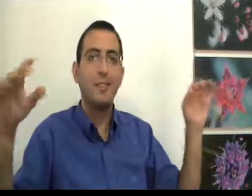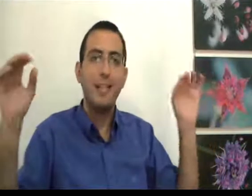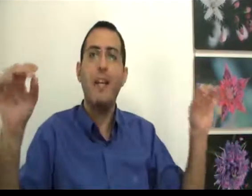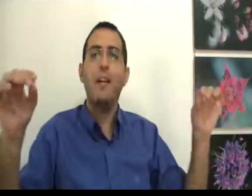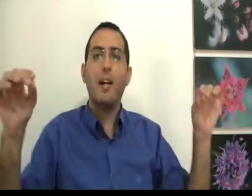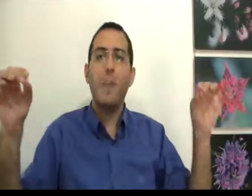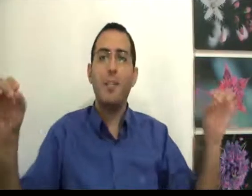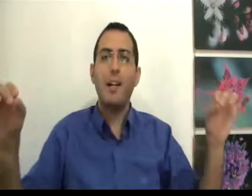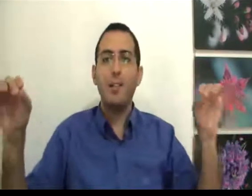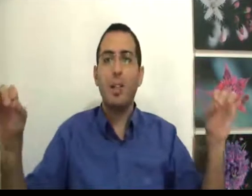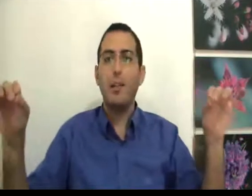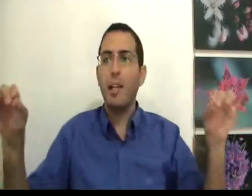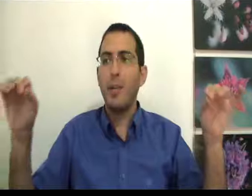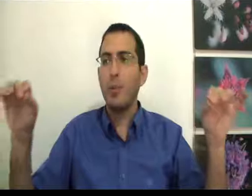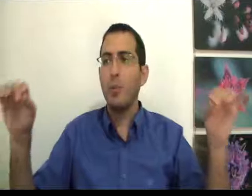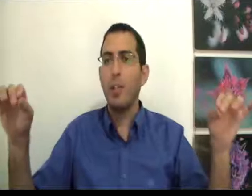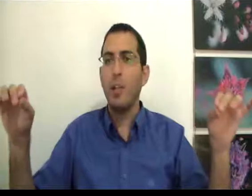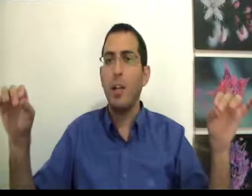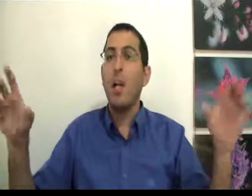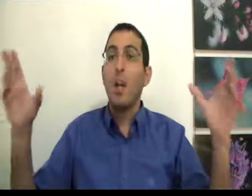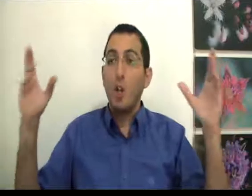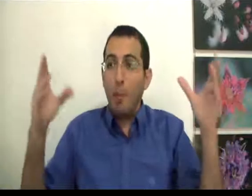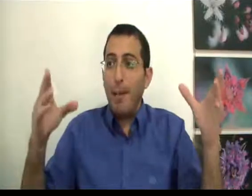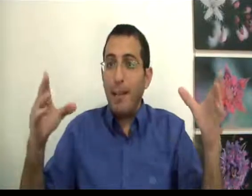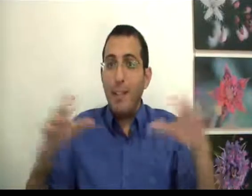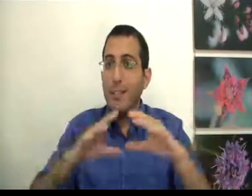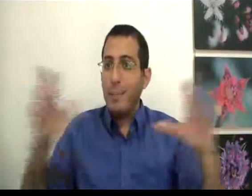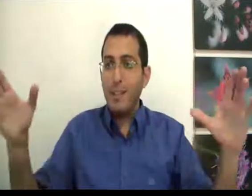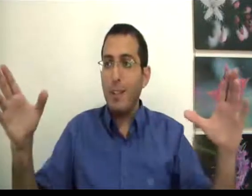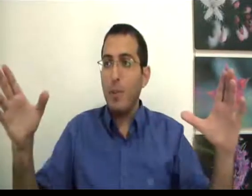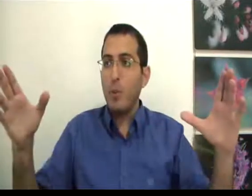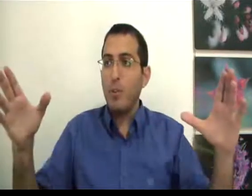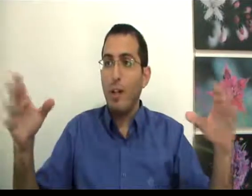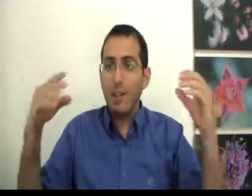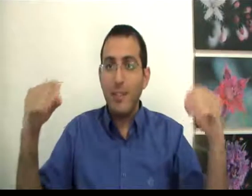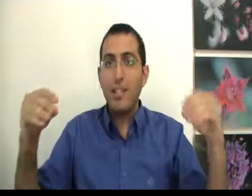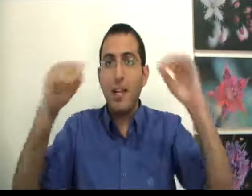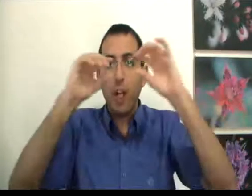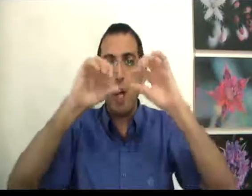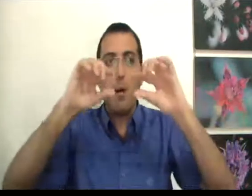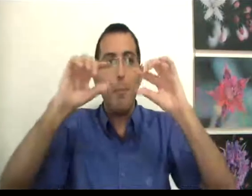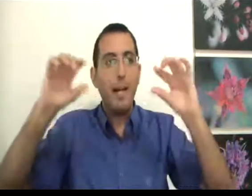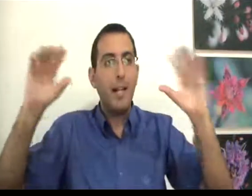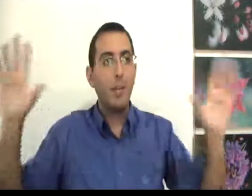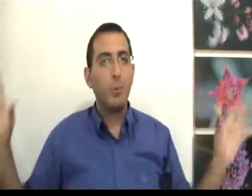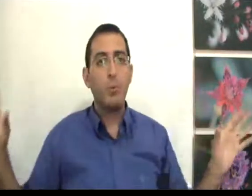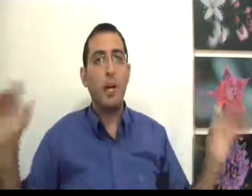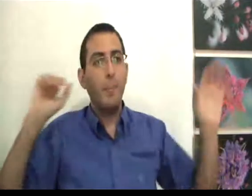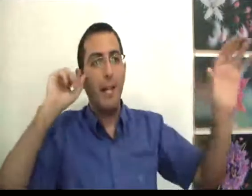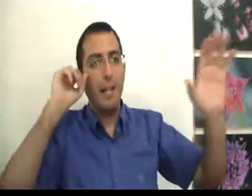זה המטרה של אדם בחיים להיות מאושר, לא בא לך זה בסדר גמור אבל תצאיר לא בא לי להיות מאושר בא לי